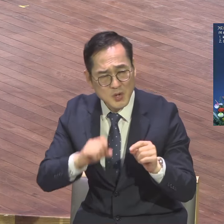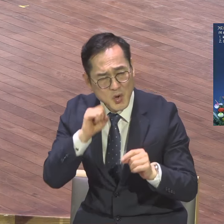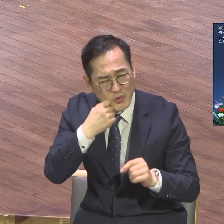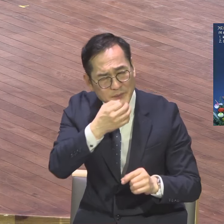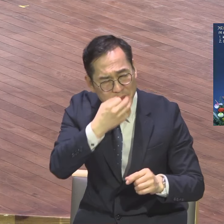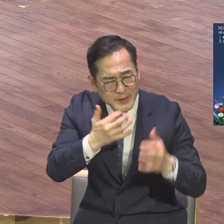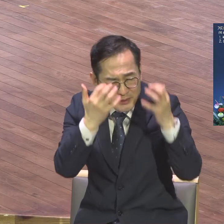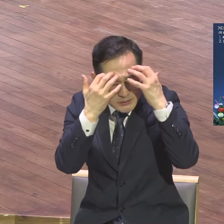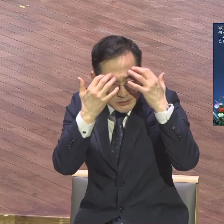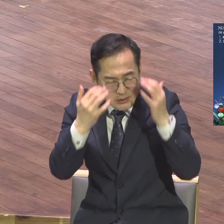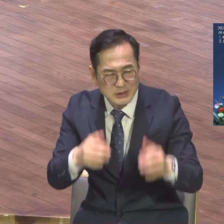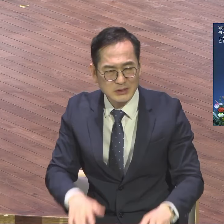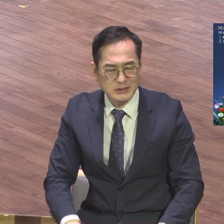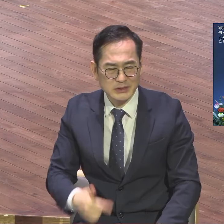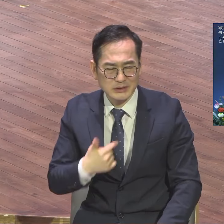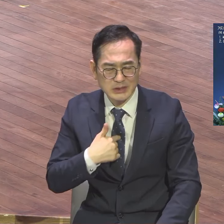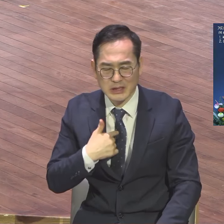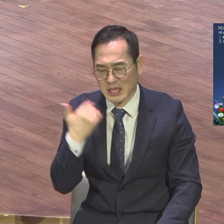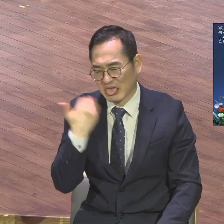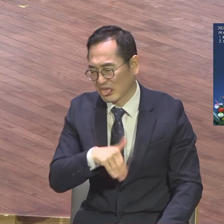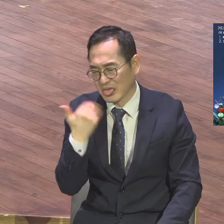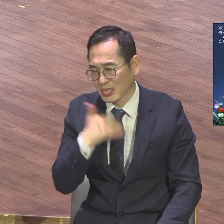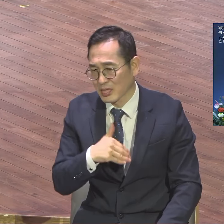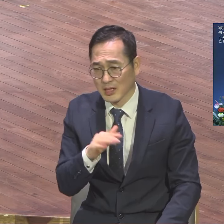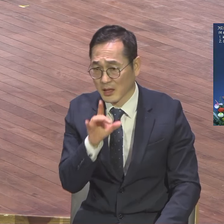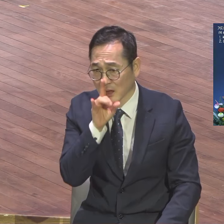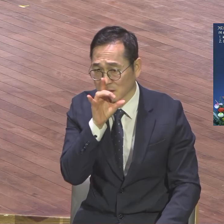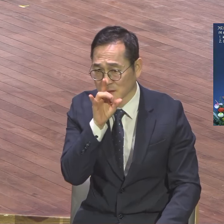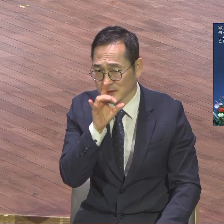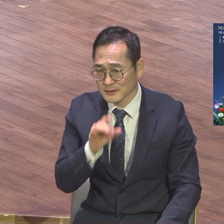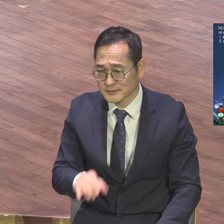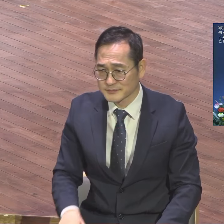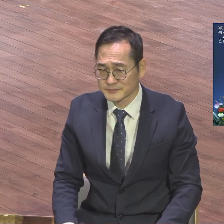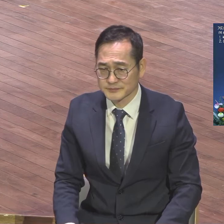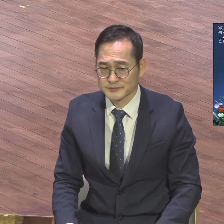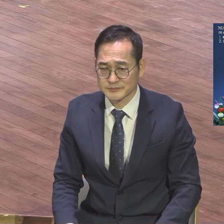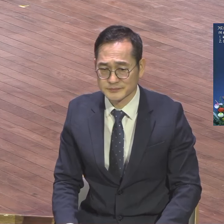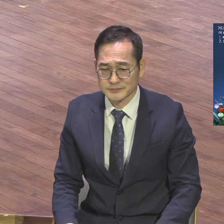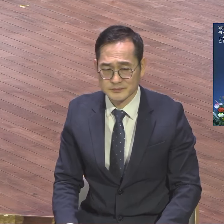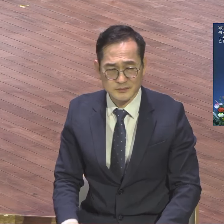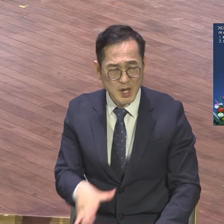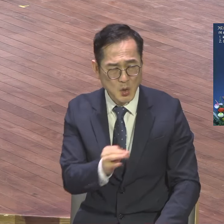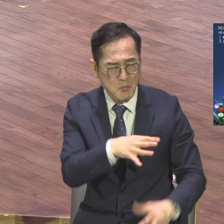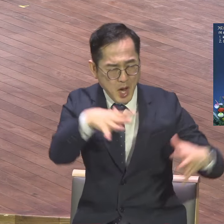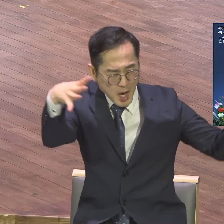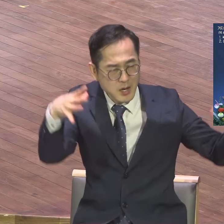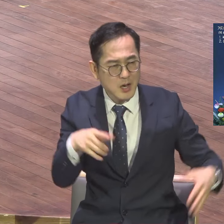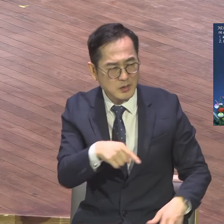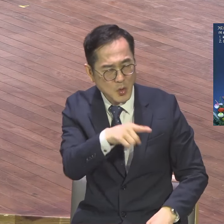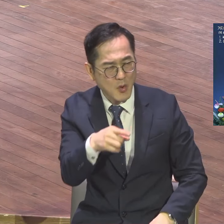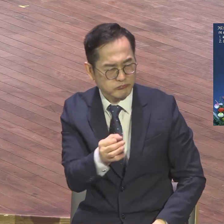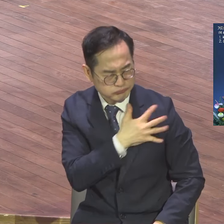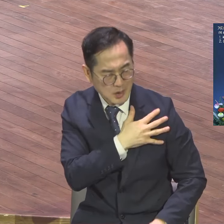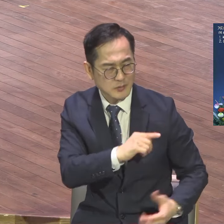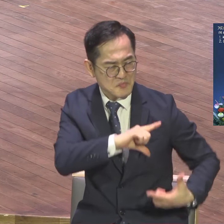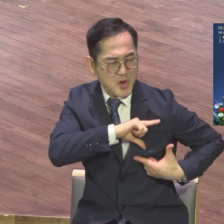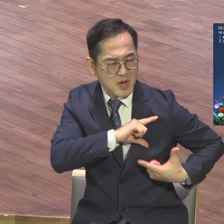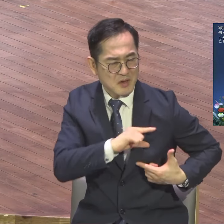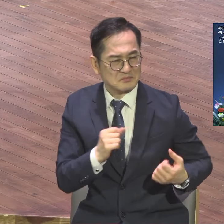나는 없어 교만할 것도 없고 건방질 것도 없고 자랑할 것도 없고 나는 없어 내가 사는 것은